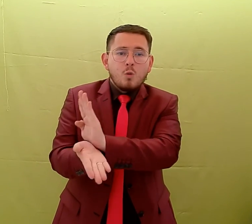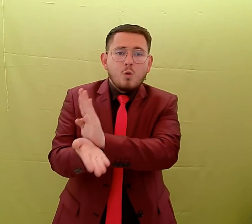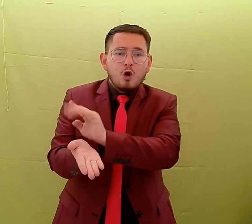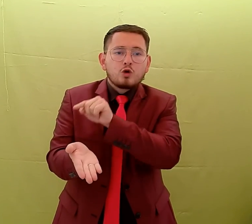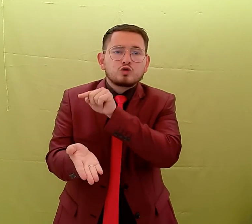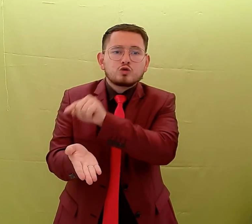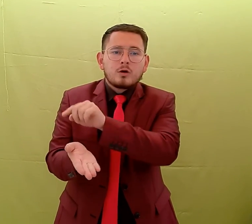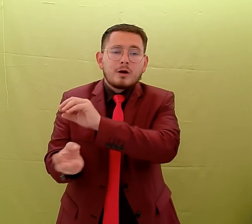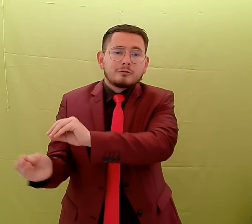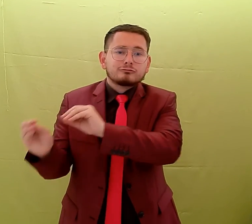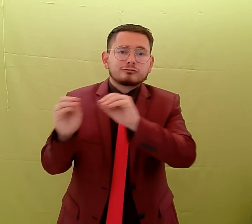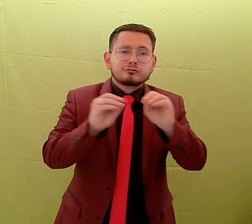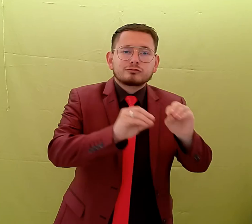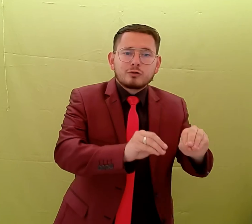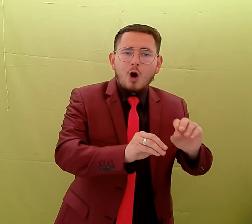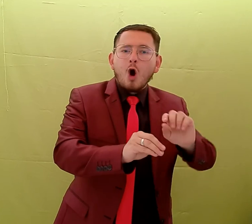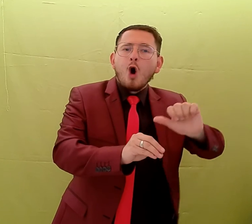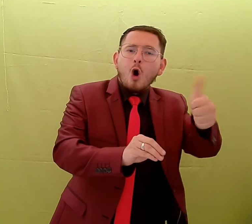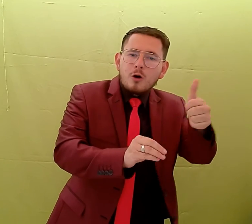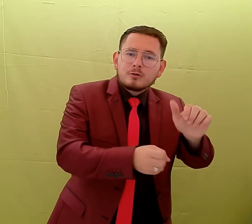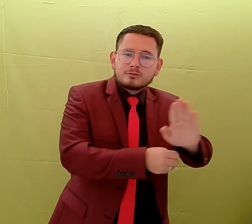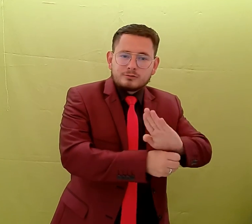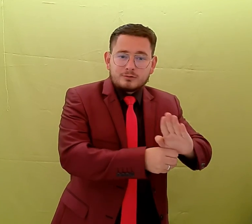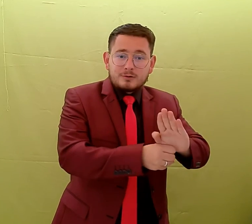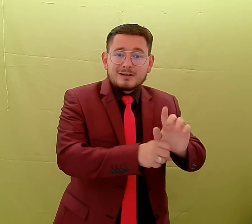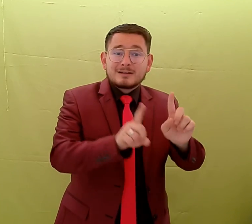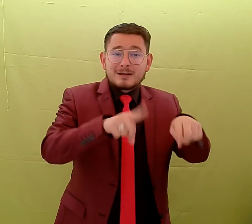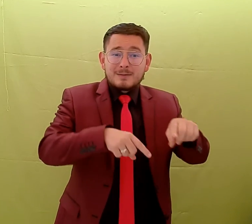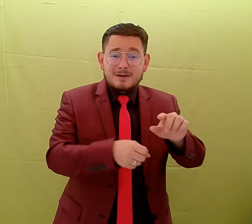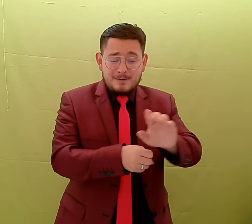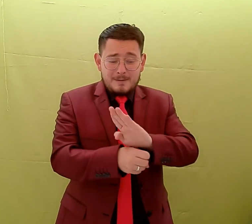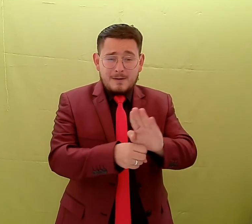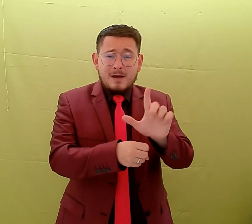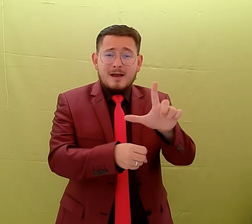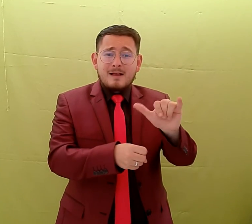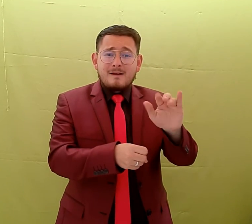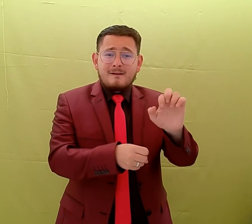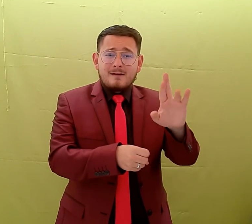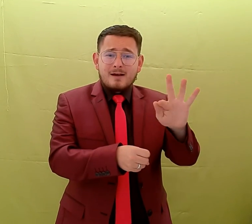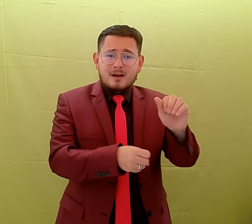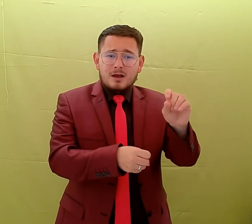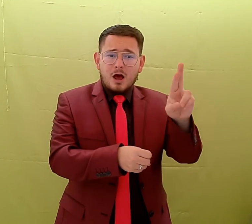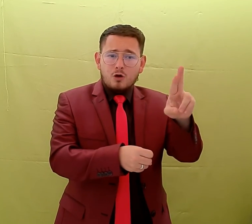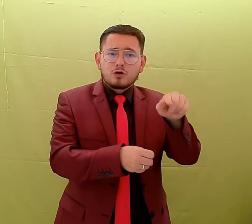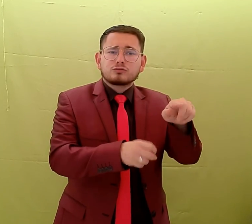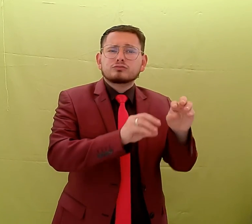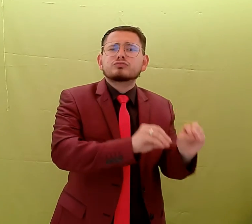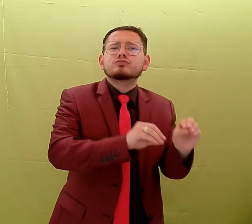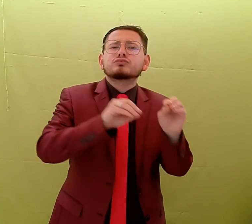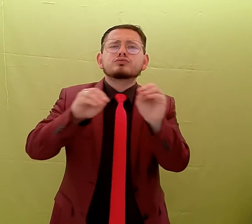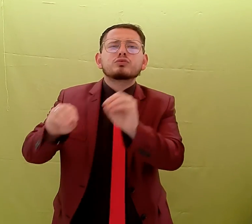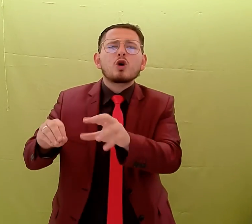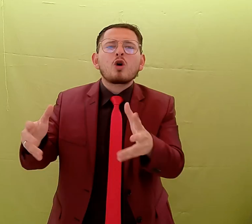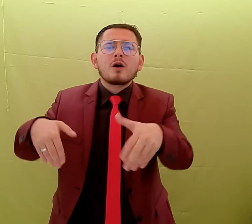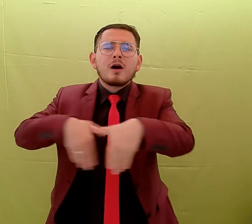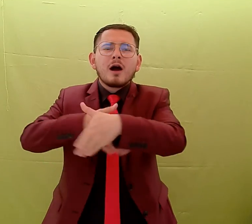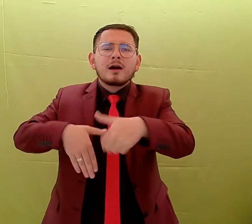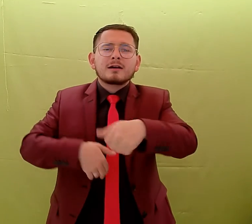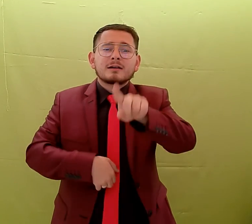UBA de Libertador, su atención se trasladó al centro número 1 que queda en la calle 16, número 941, que también es muy cerca